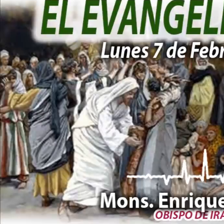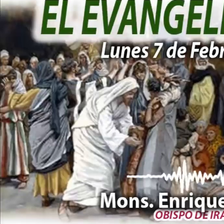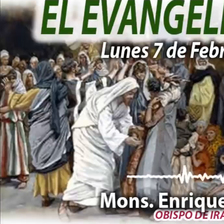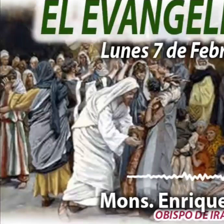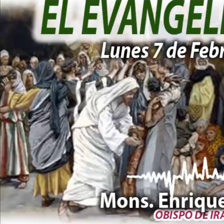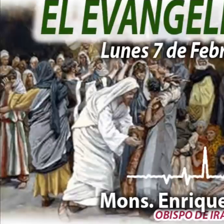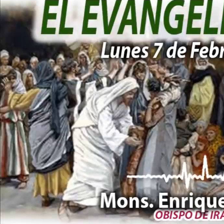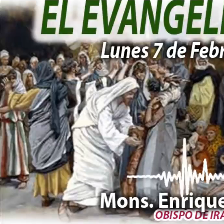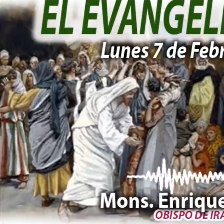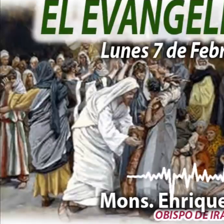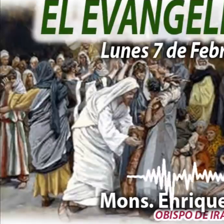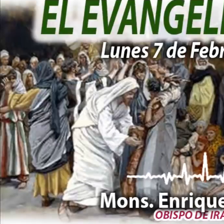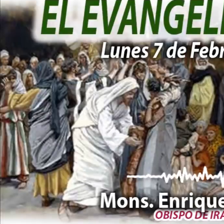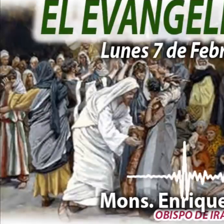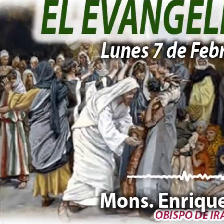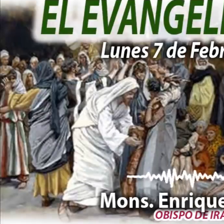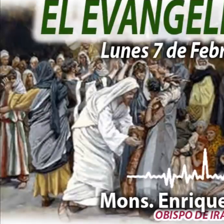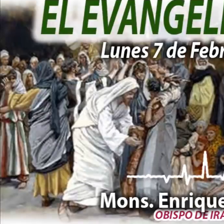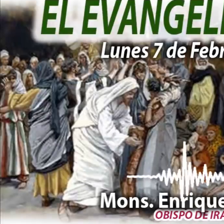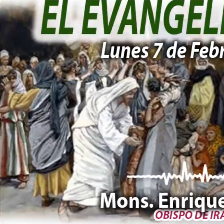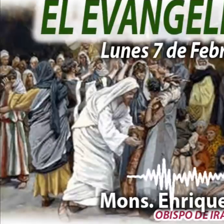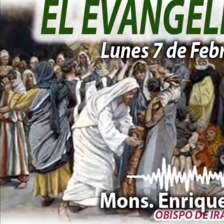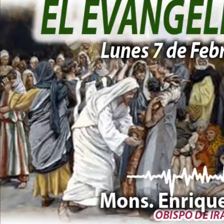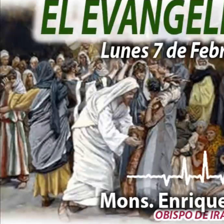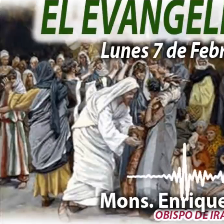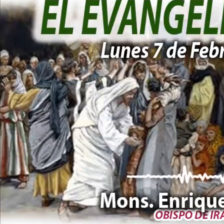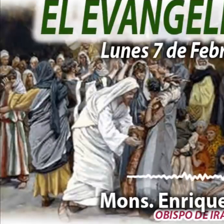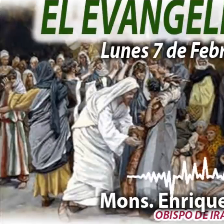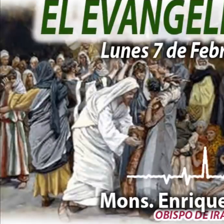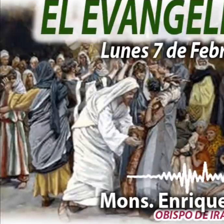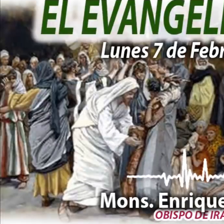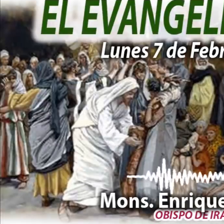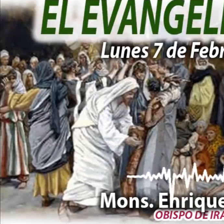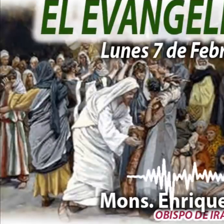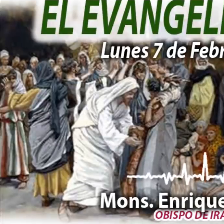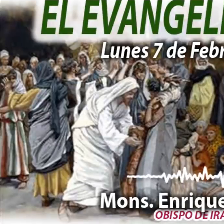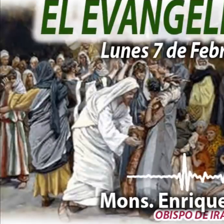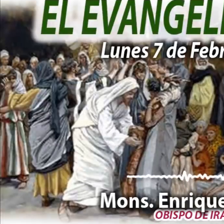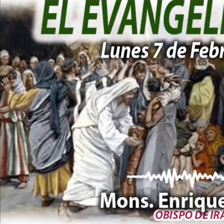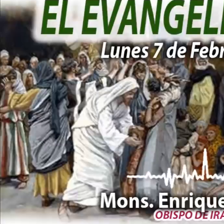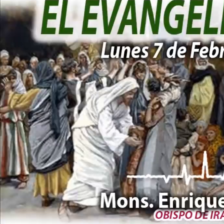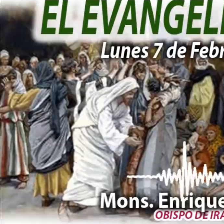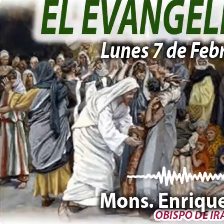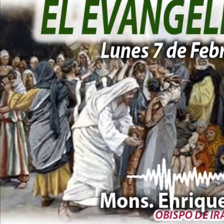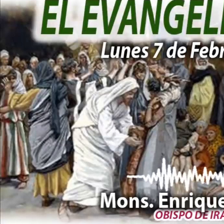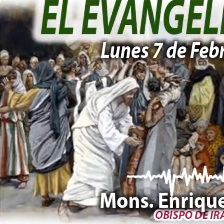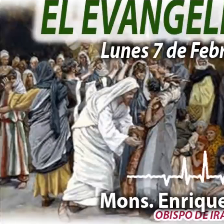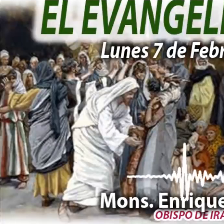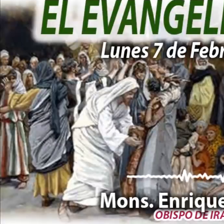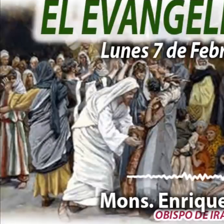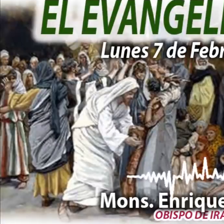Dispuso Dios en su sabiduría, revelarse a sí mismo y dar a conocer el misterio de su voluntad.